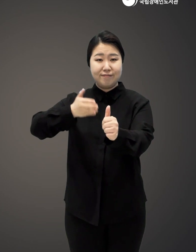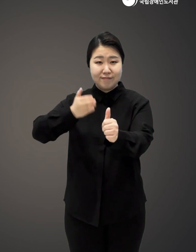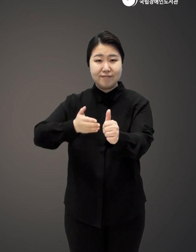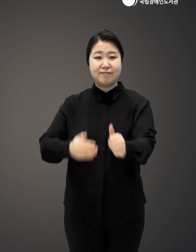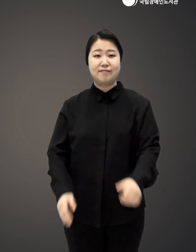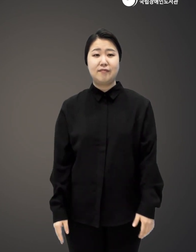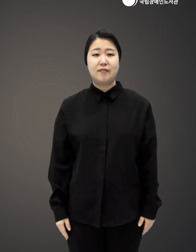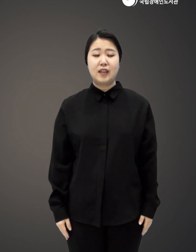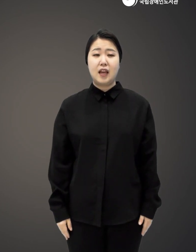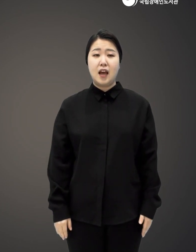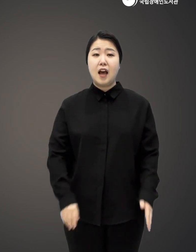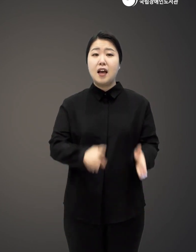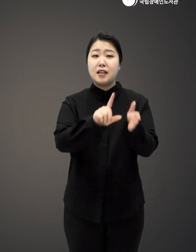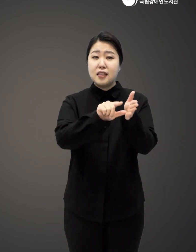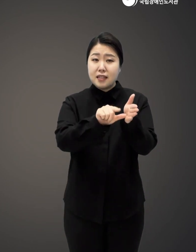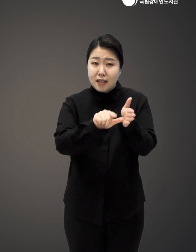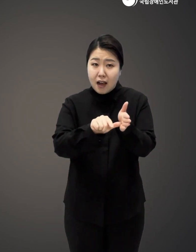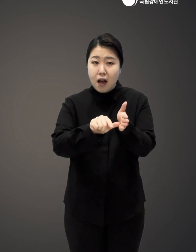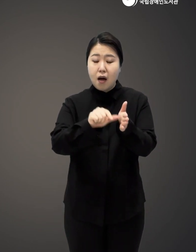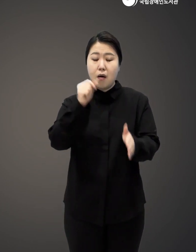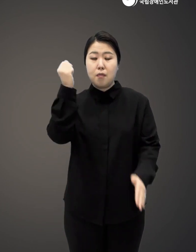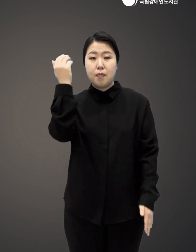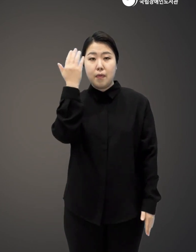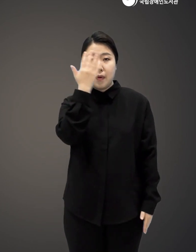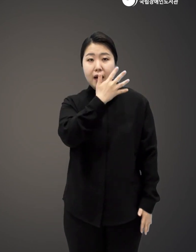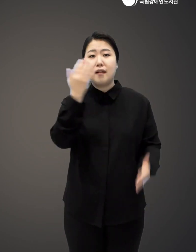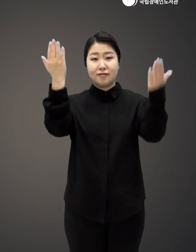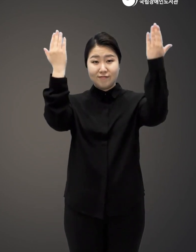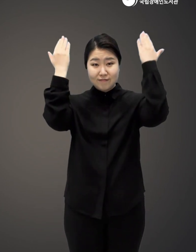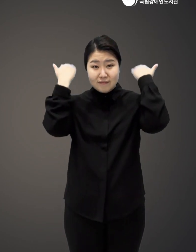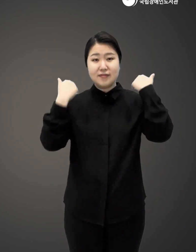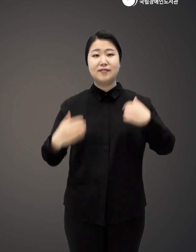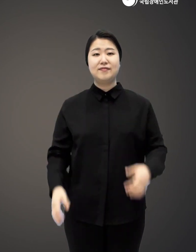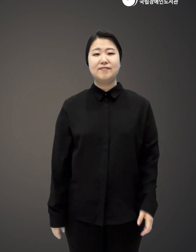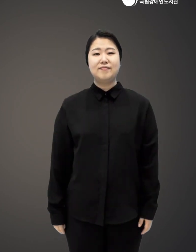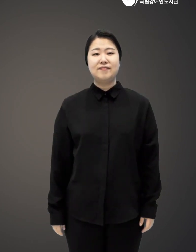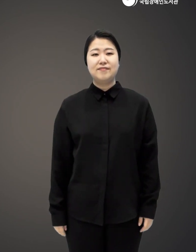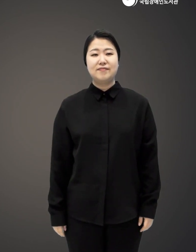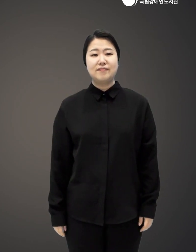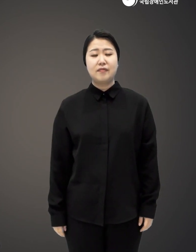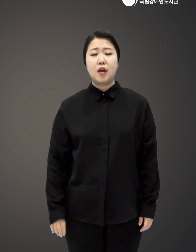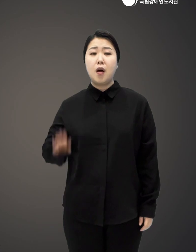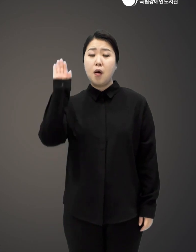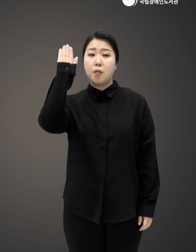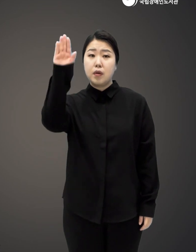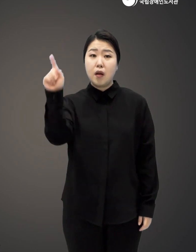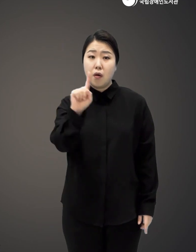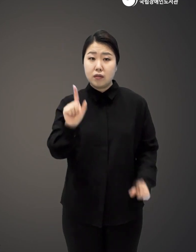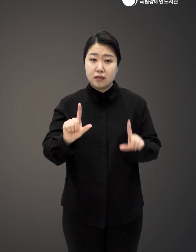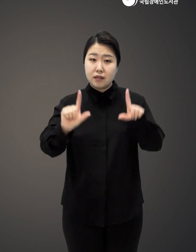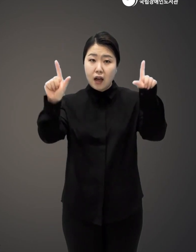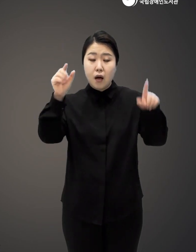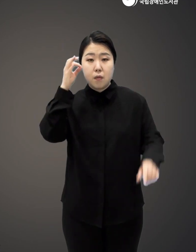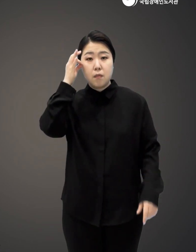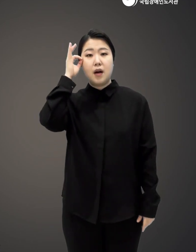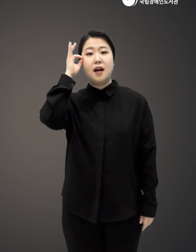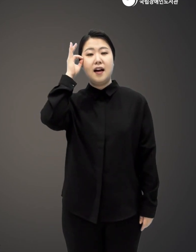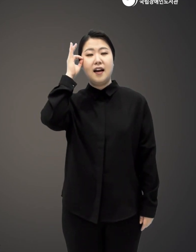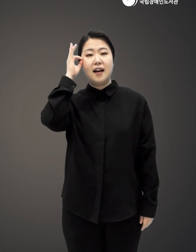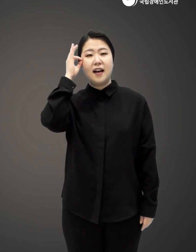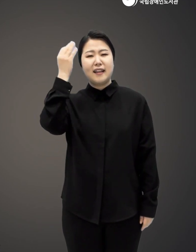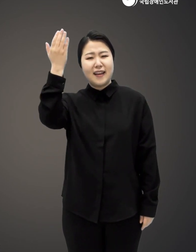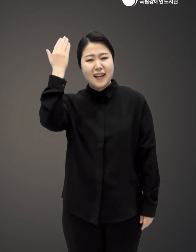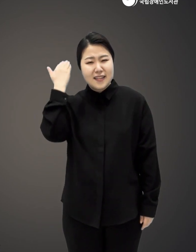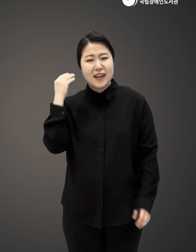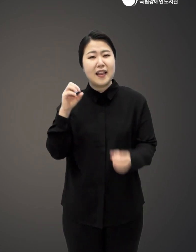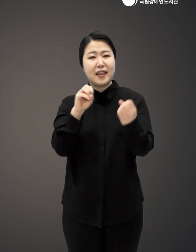어느새 지나버렸는지 모를 세월을 지나서 그러다 어느 날 오래전 했던 말을